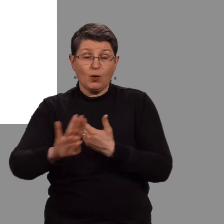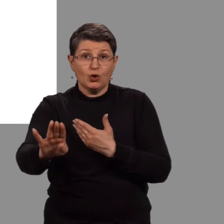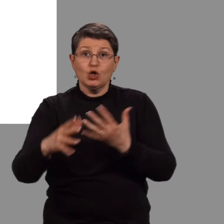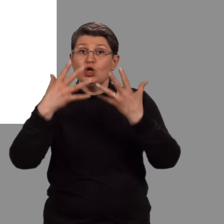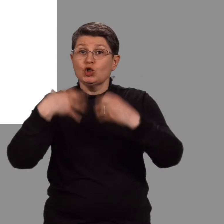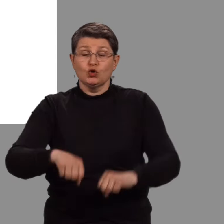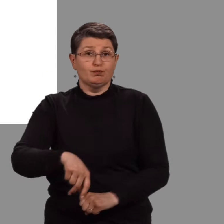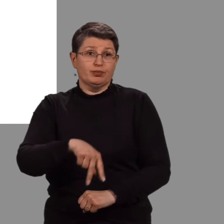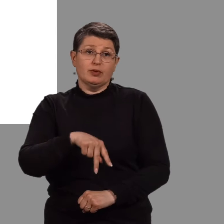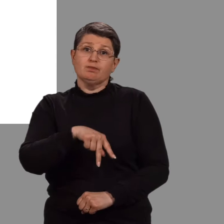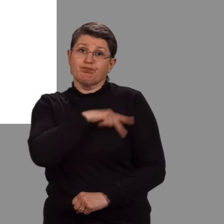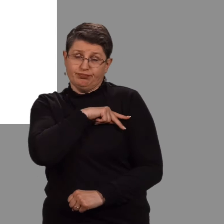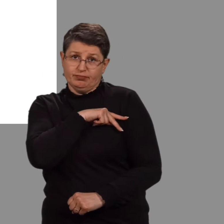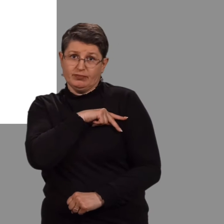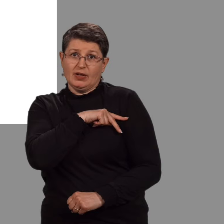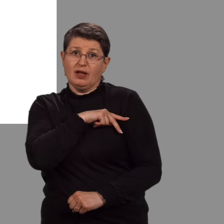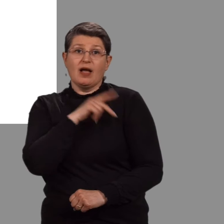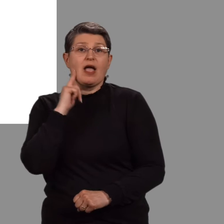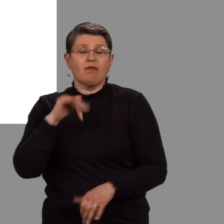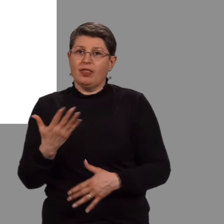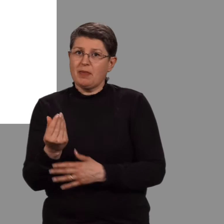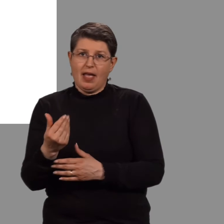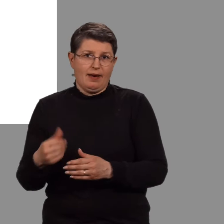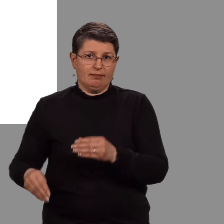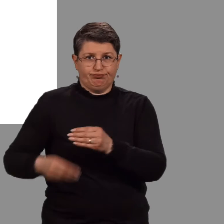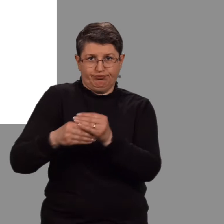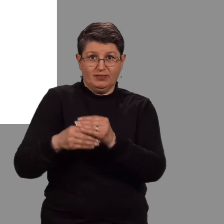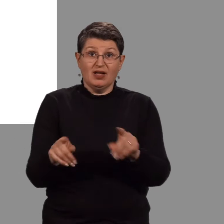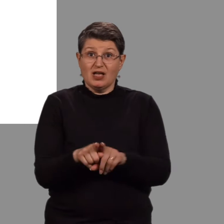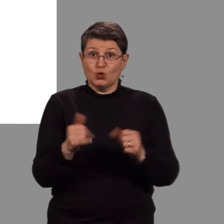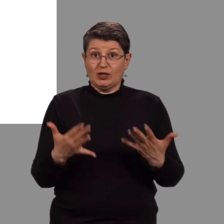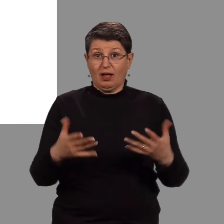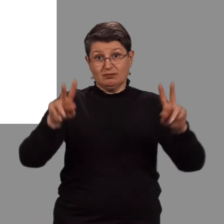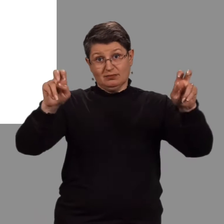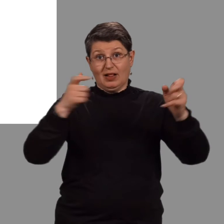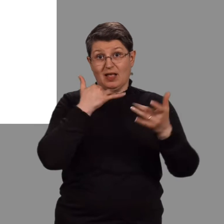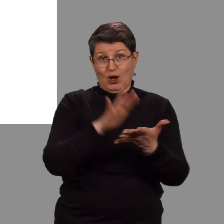verið orðin innan tóm, heldur þurfa auðræðnir að fylgja með eins og þeim að dagsin spender á.